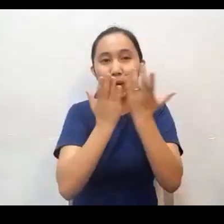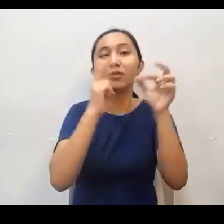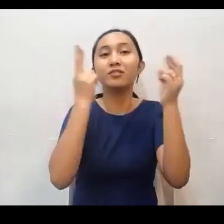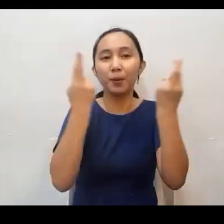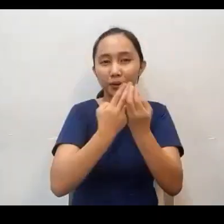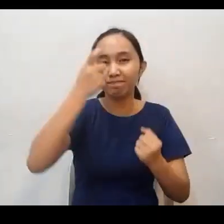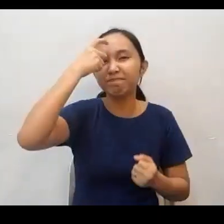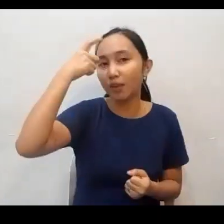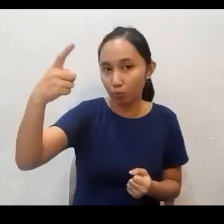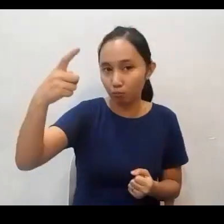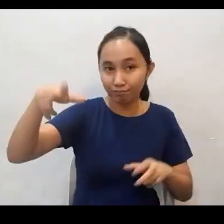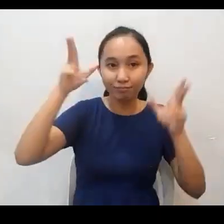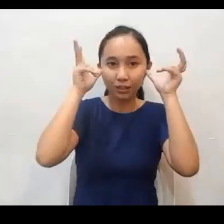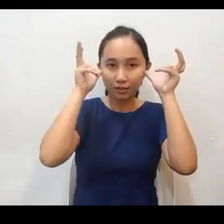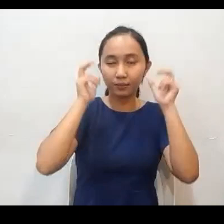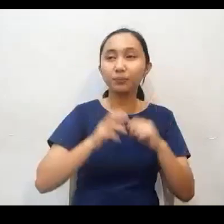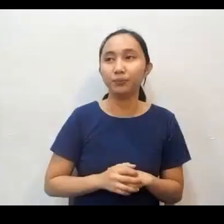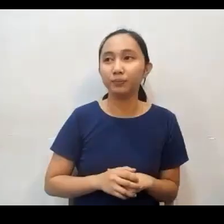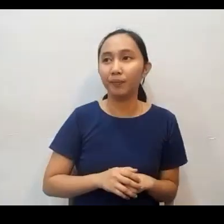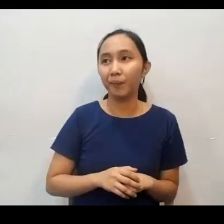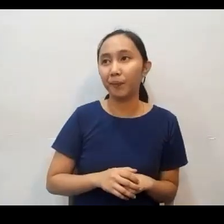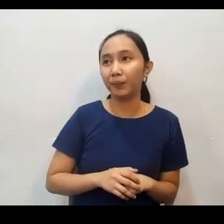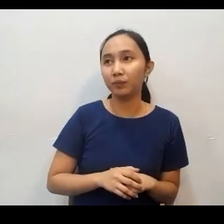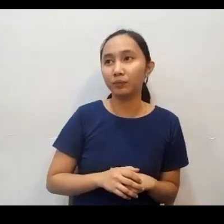At nakikinig po siya ng Bible seminar ng mag-isa.